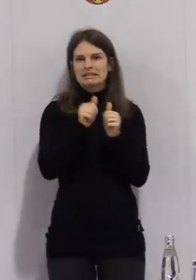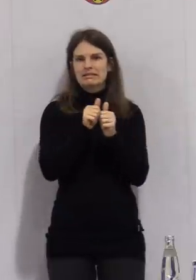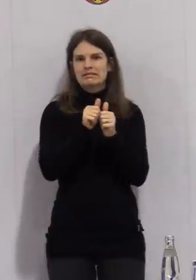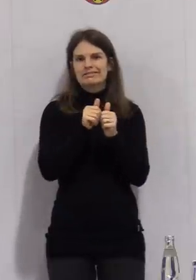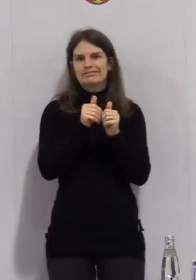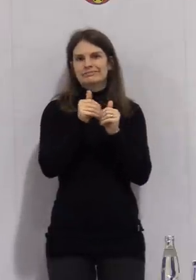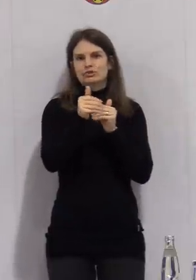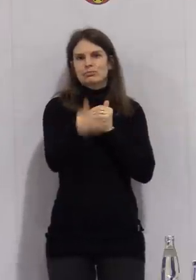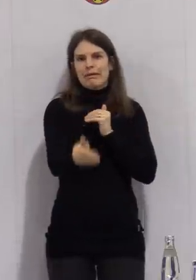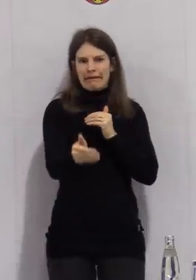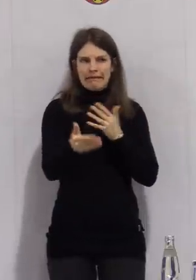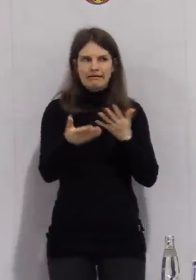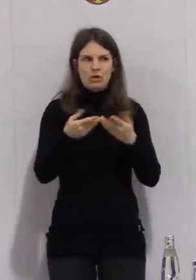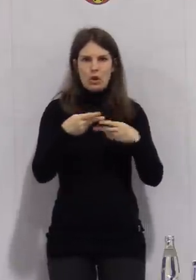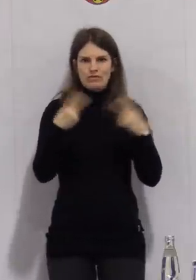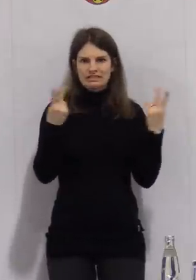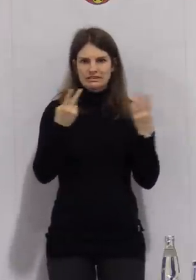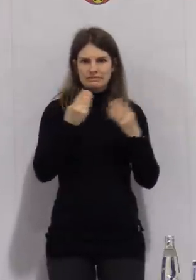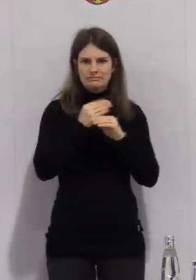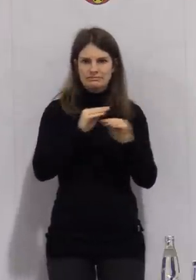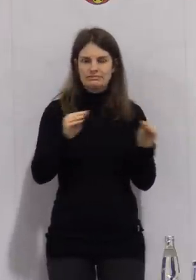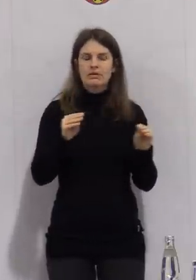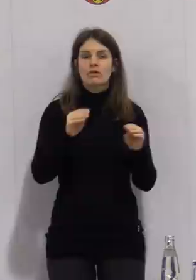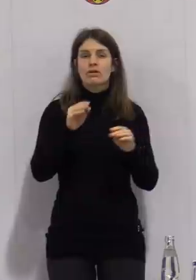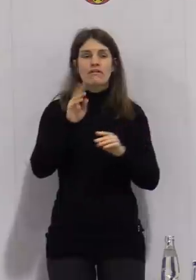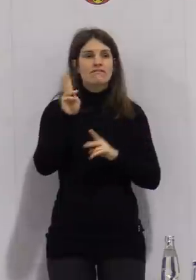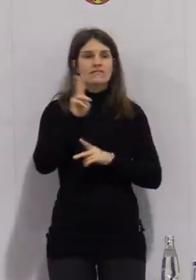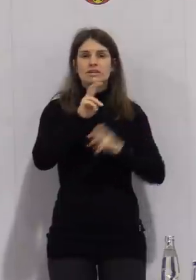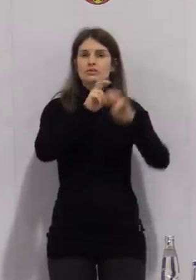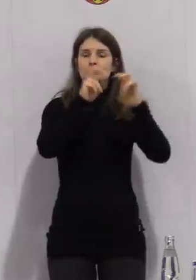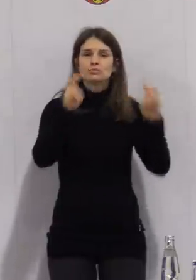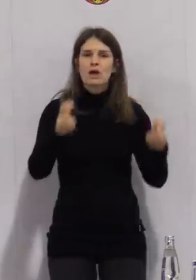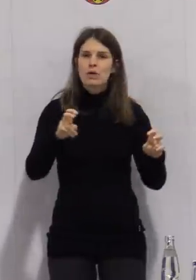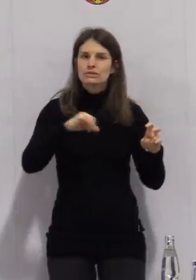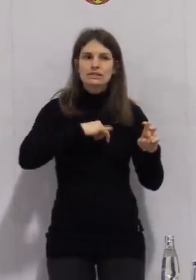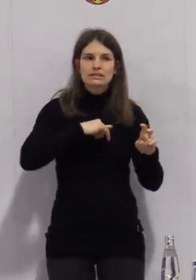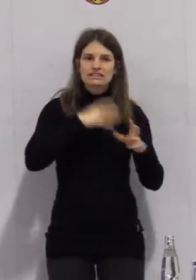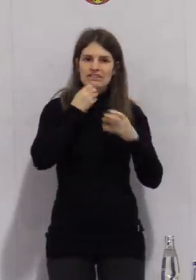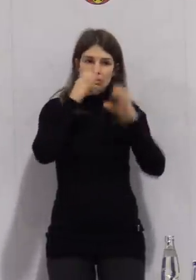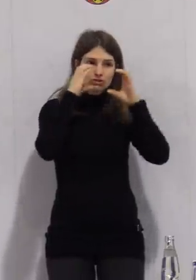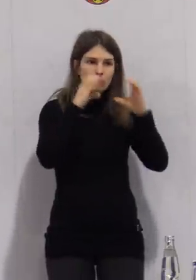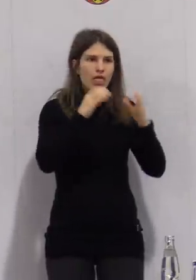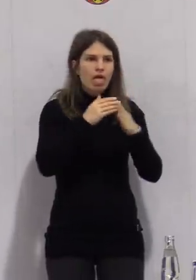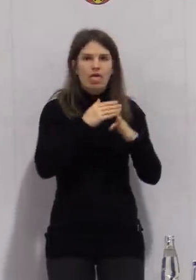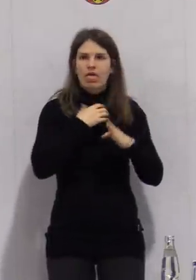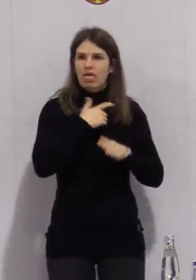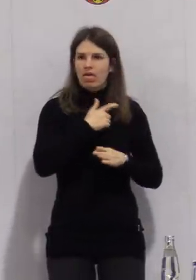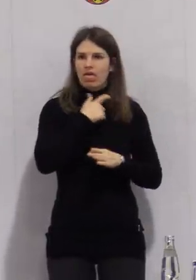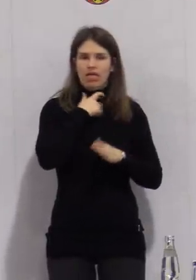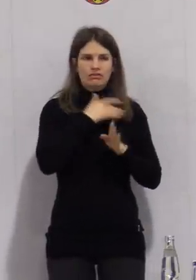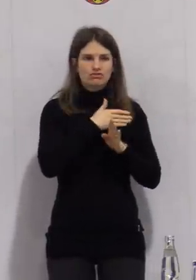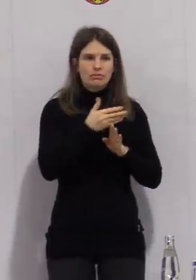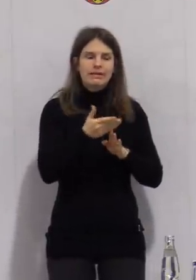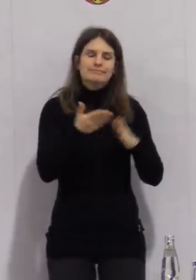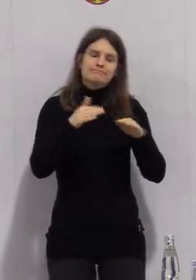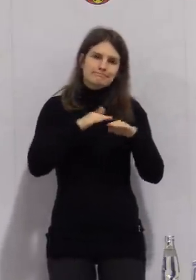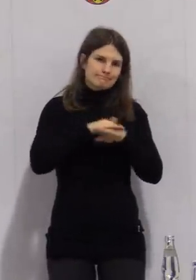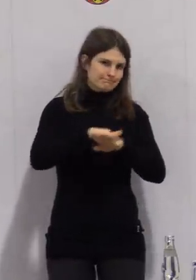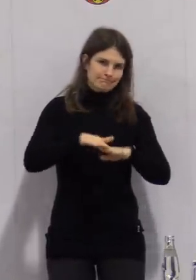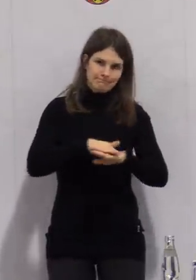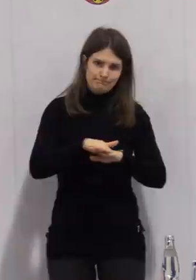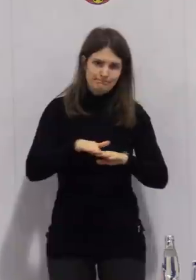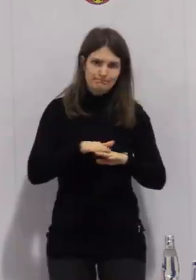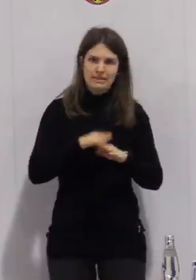Interessierten daheim. Das bitte ich auch noch einmal zu entschuldigen, dass es hier technische Probleme gab und gibt. Wir werden die